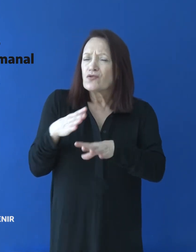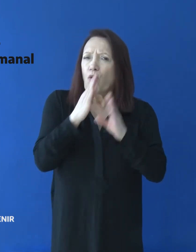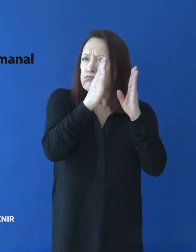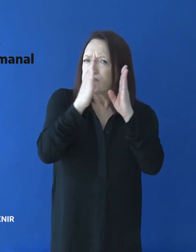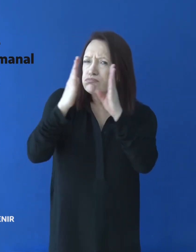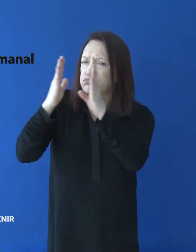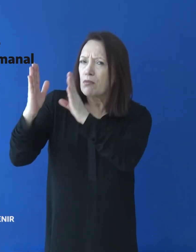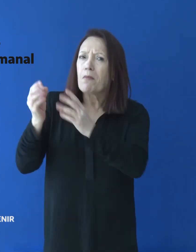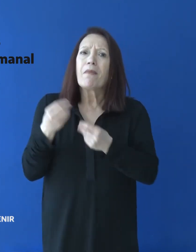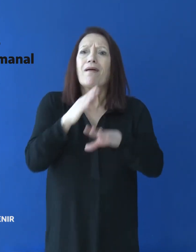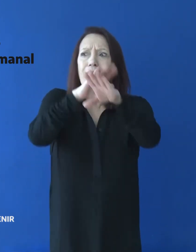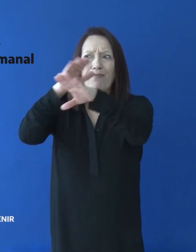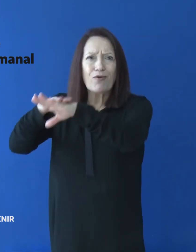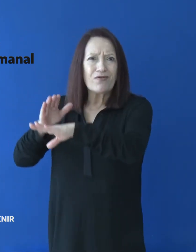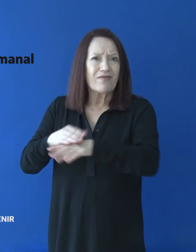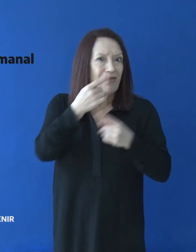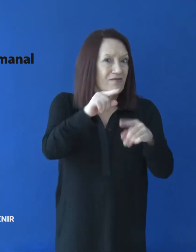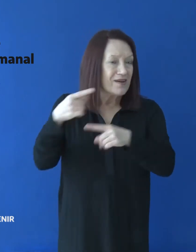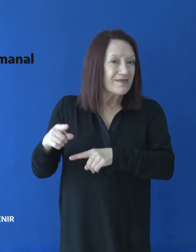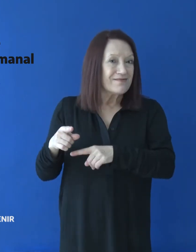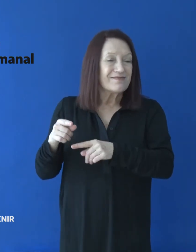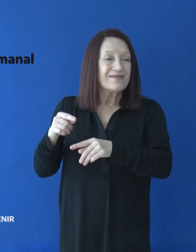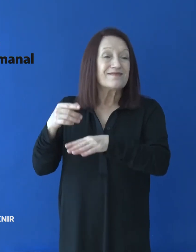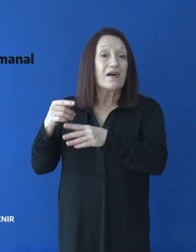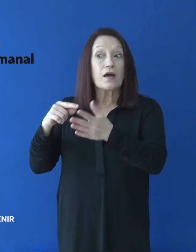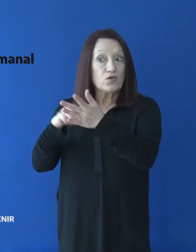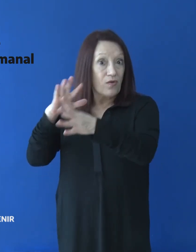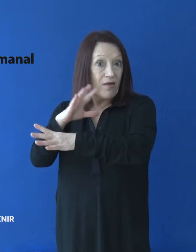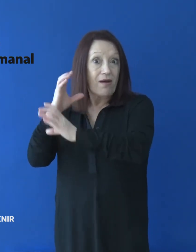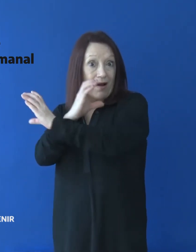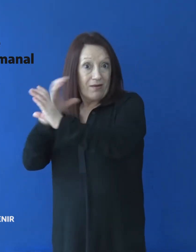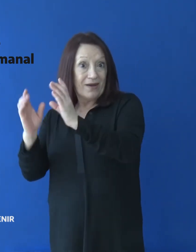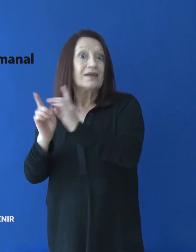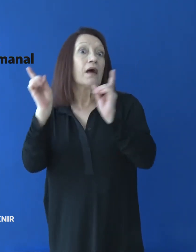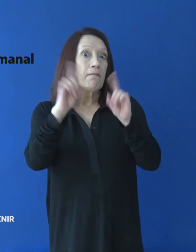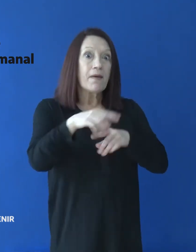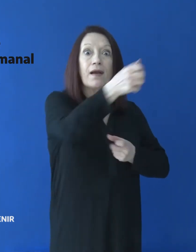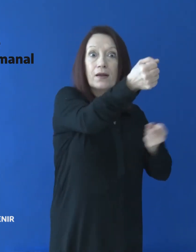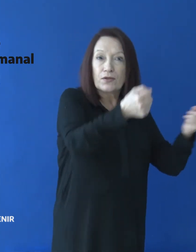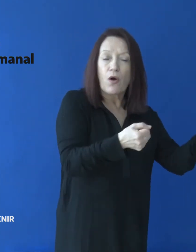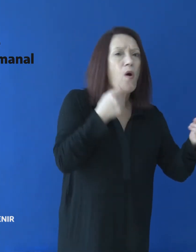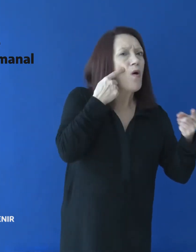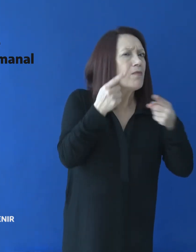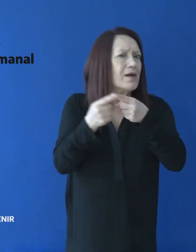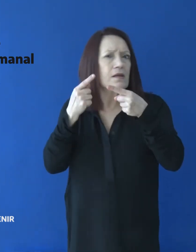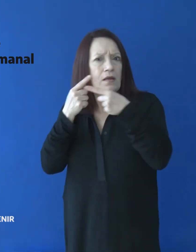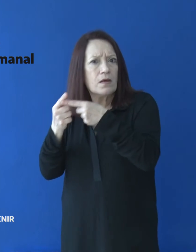de trabajo con representantes de la cartera en las localidades del Calafate y Caleta Olivia con la finalidad de